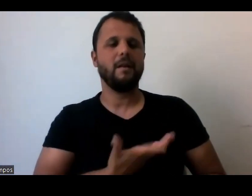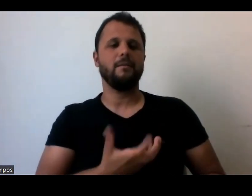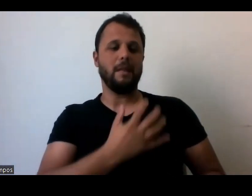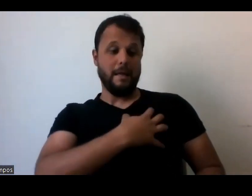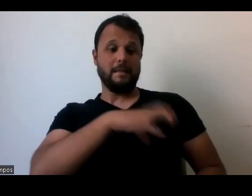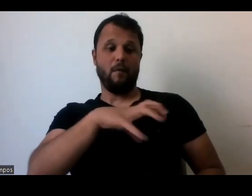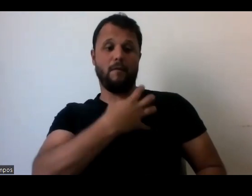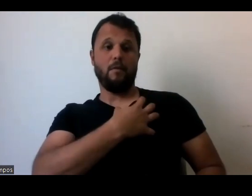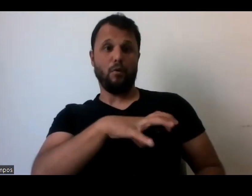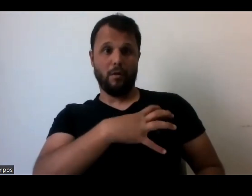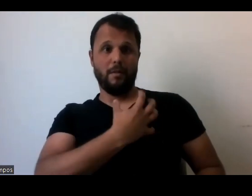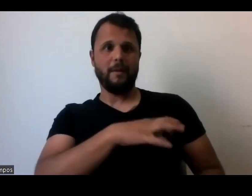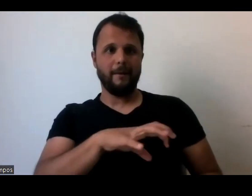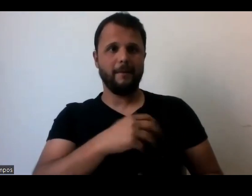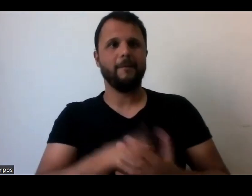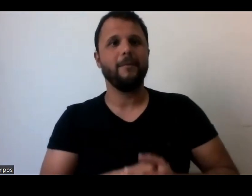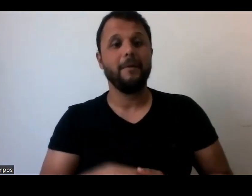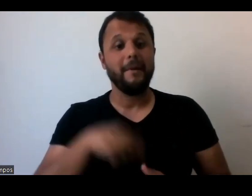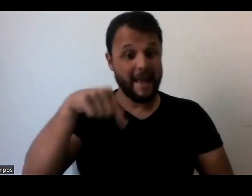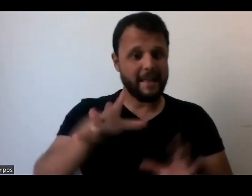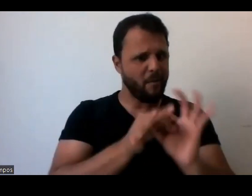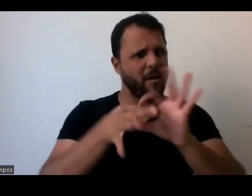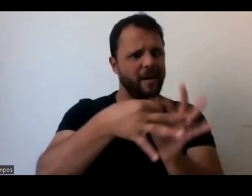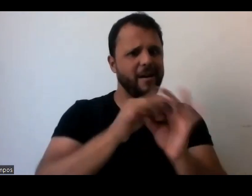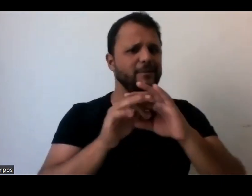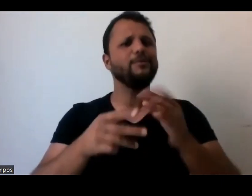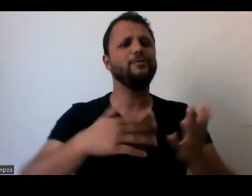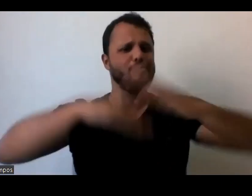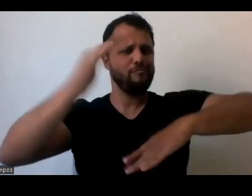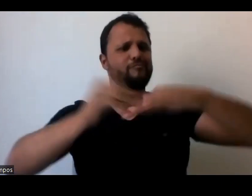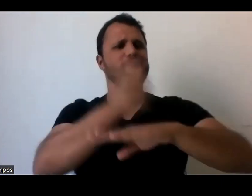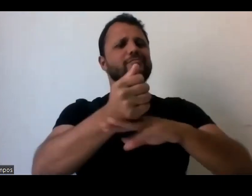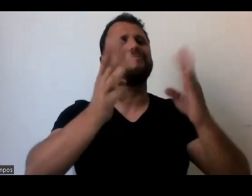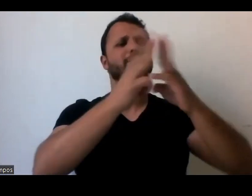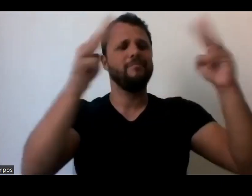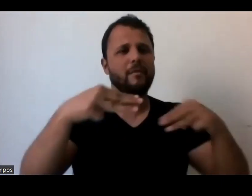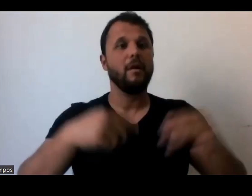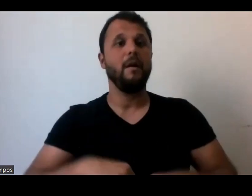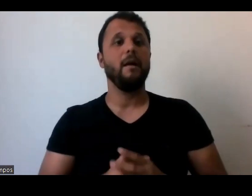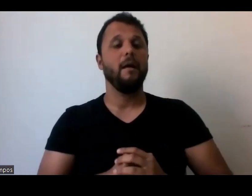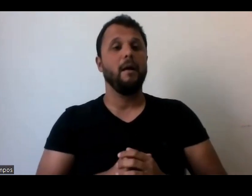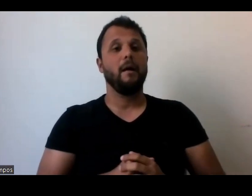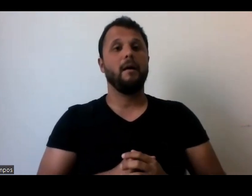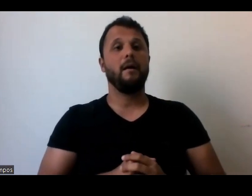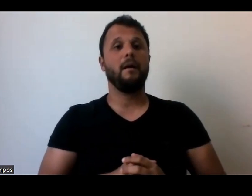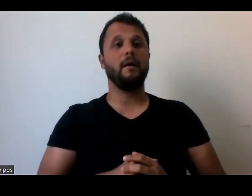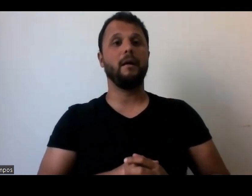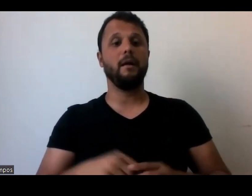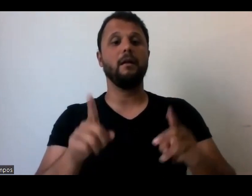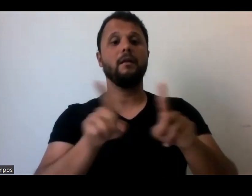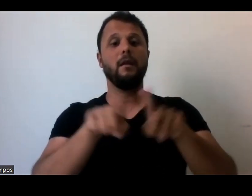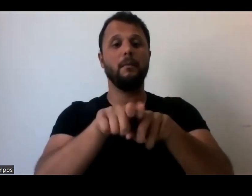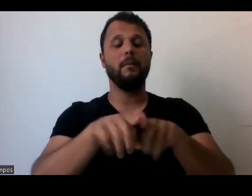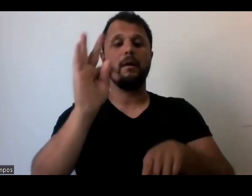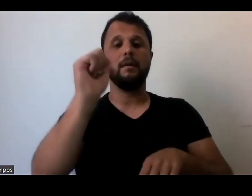Genial. Aqui já tem uma rede, né, gente? É. E ela mencionou isso, que há mais uma pessoa, né, que Itamires Neves, aqui de